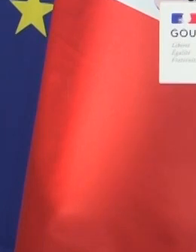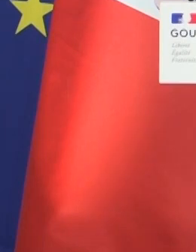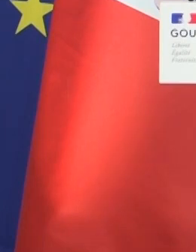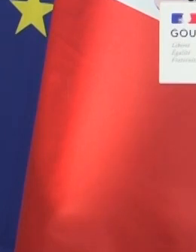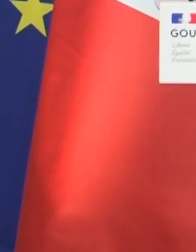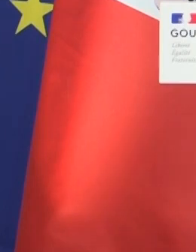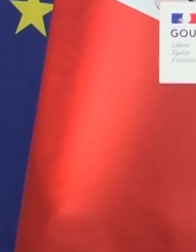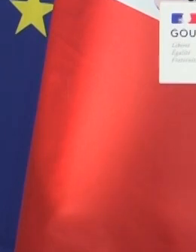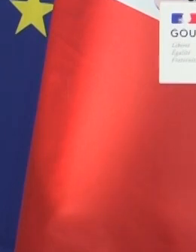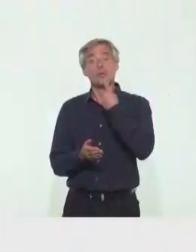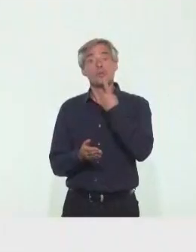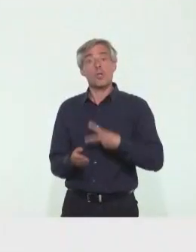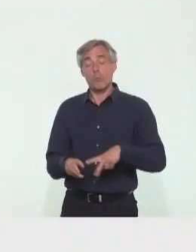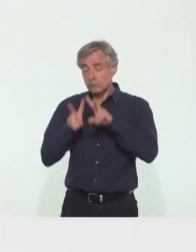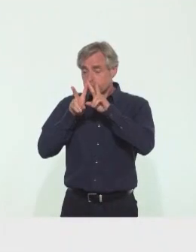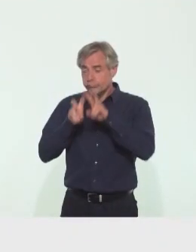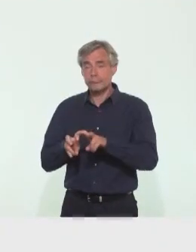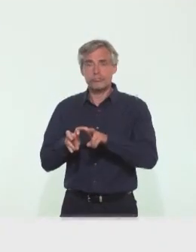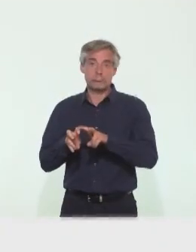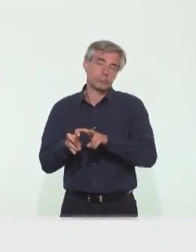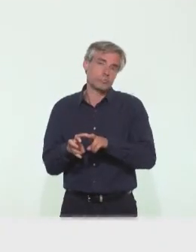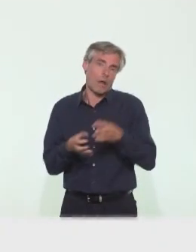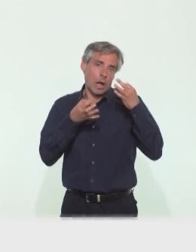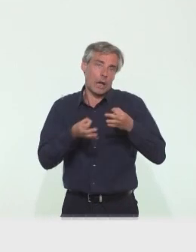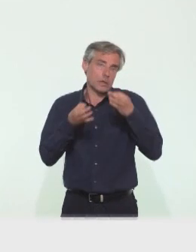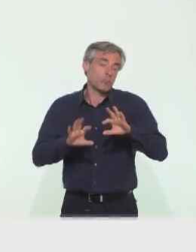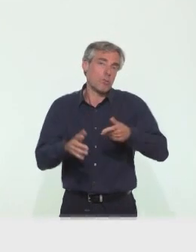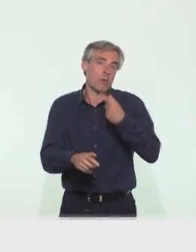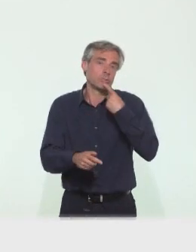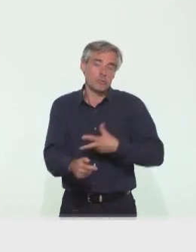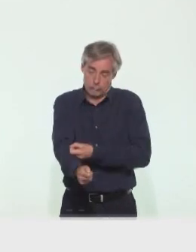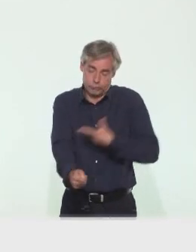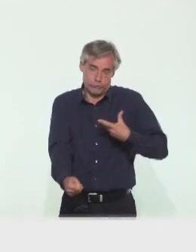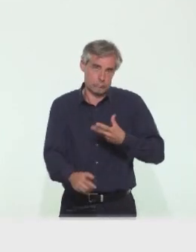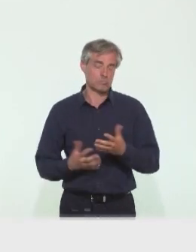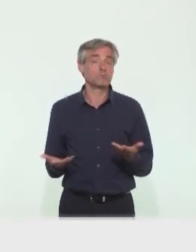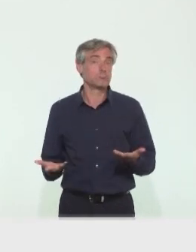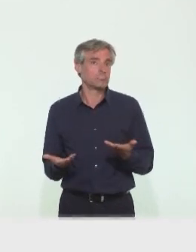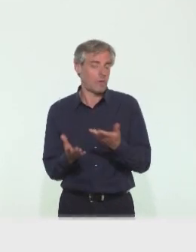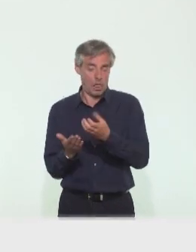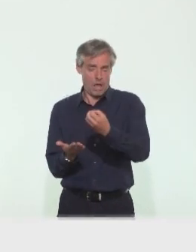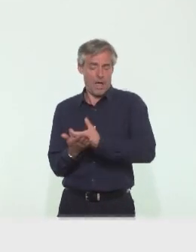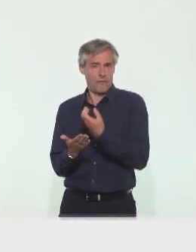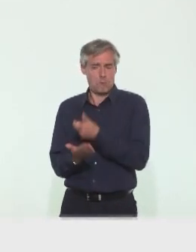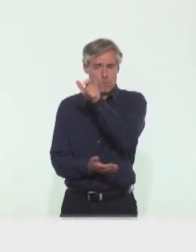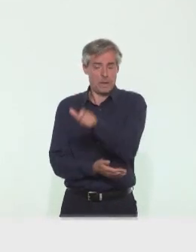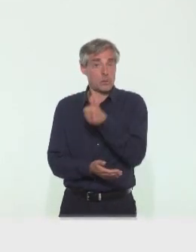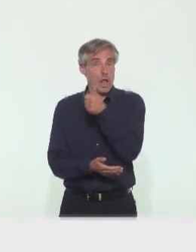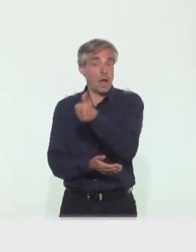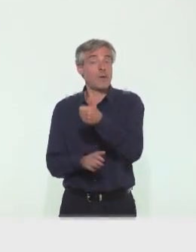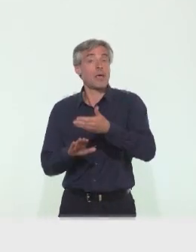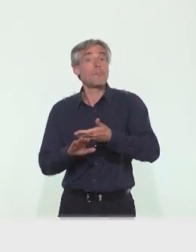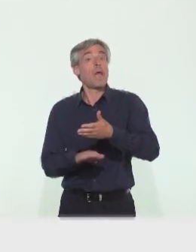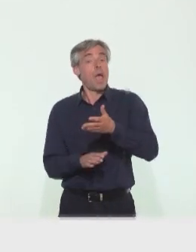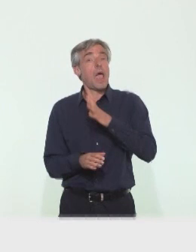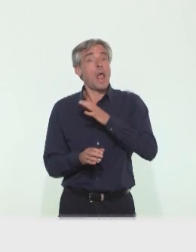sérologique, qui est réalisé de façon classique par une prise de sang, indique si la personne a développé des